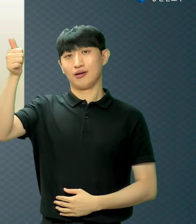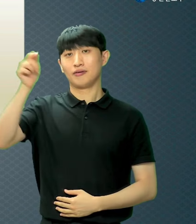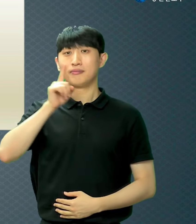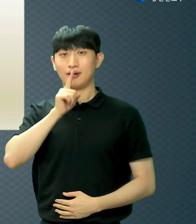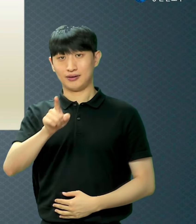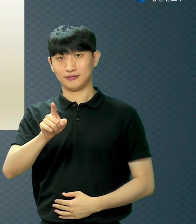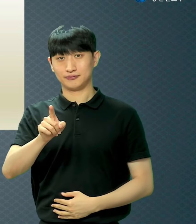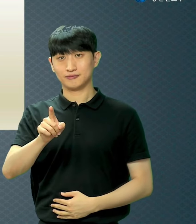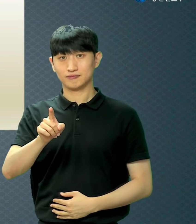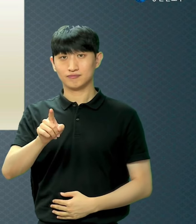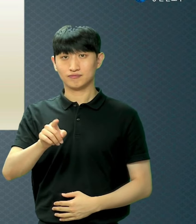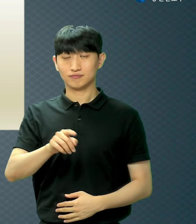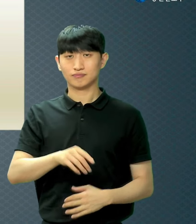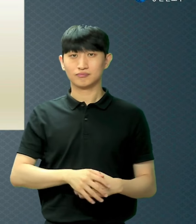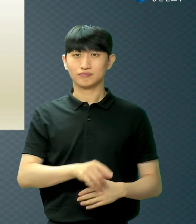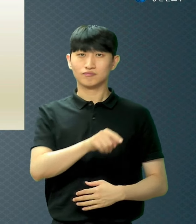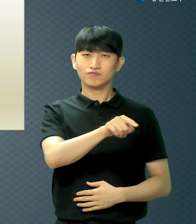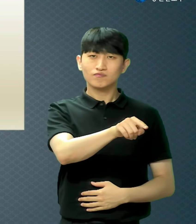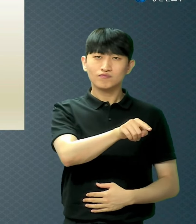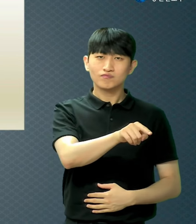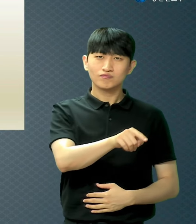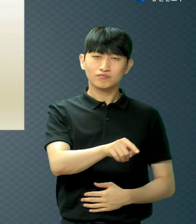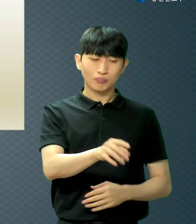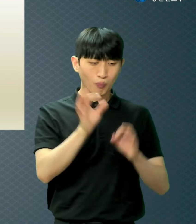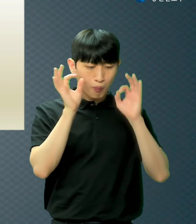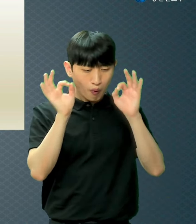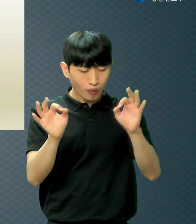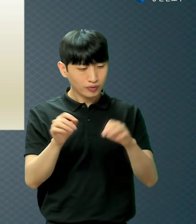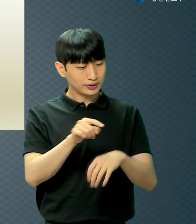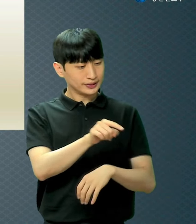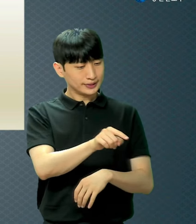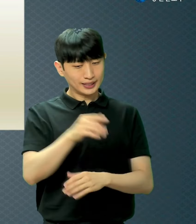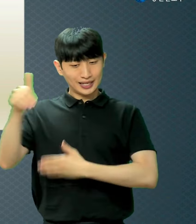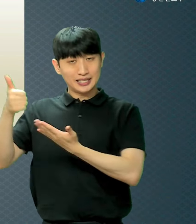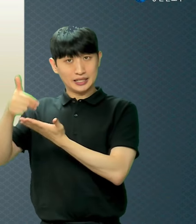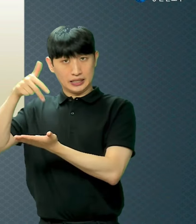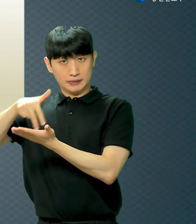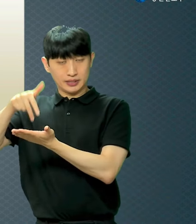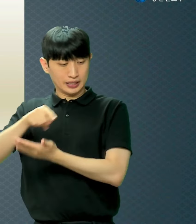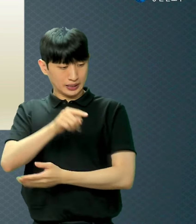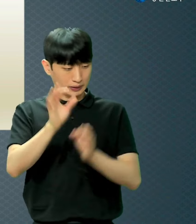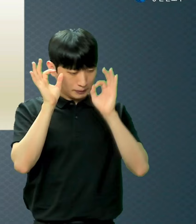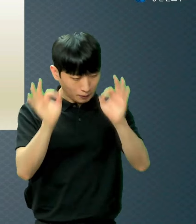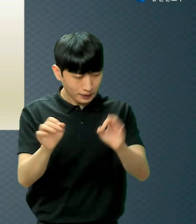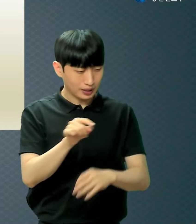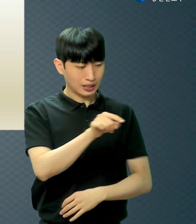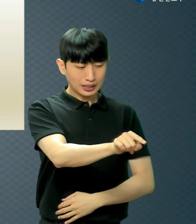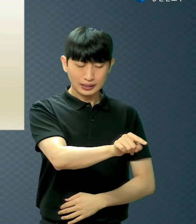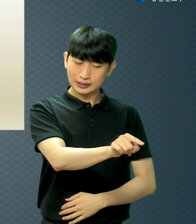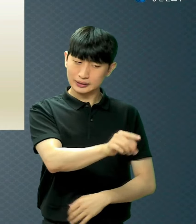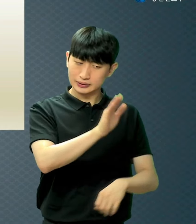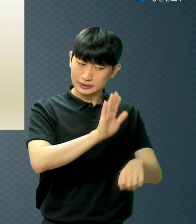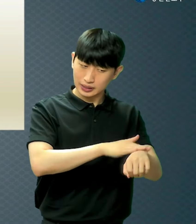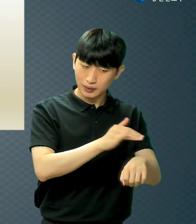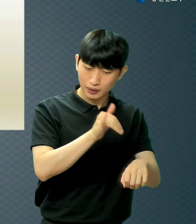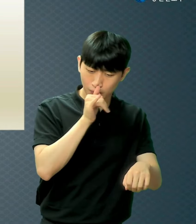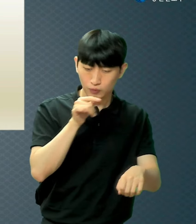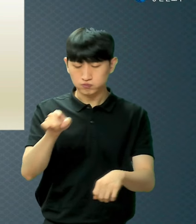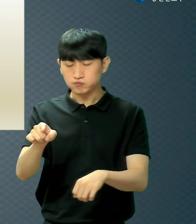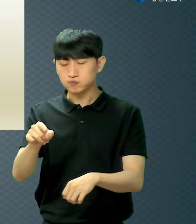가인의 제사는 문제가 있고 아벨의 제사가 합당하다 그래서 받아준 거예요